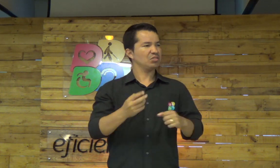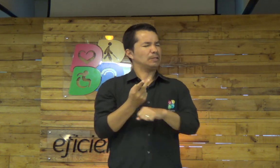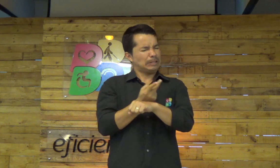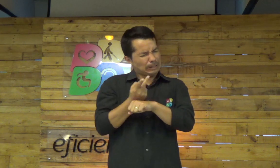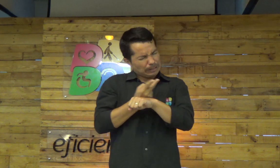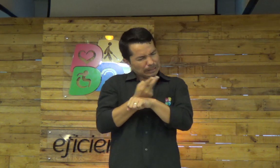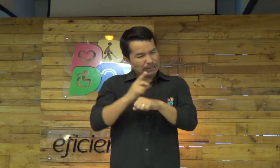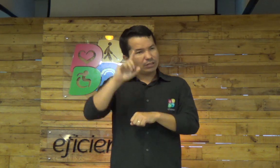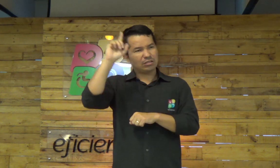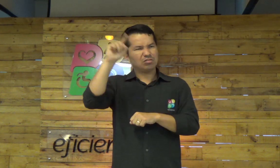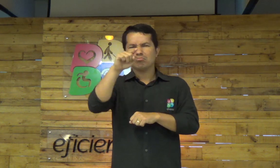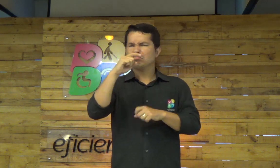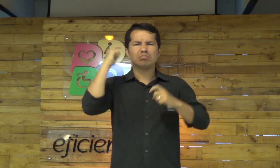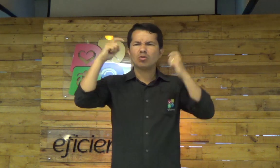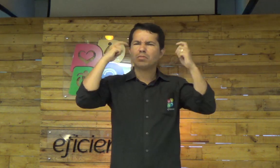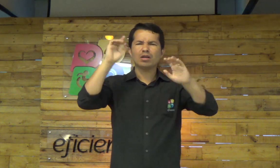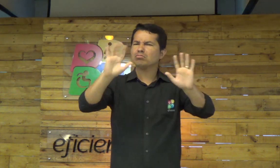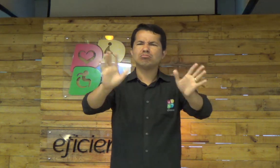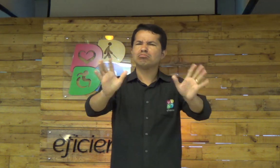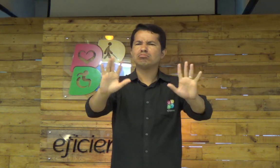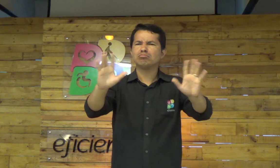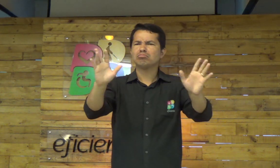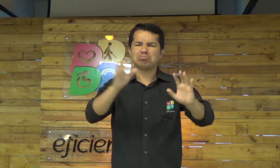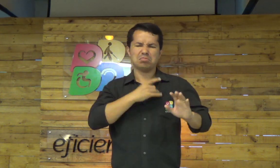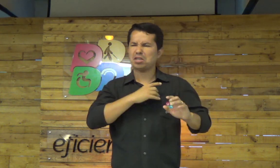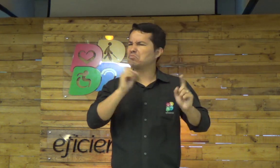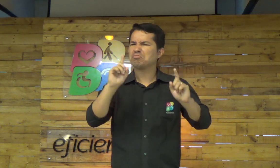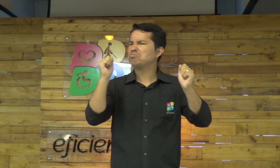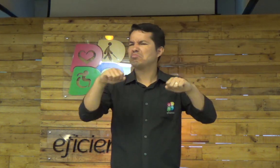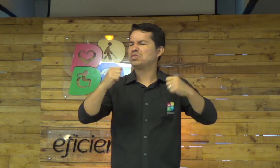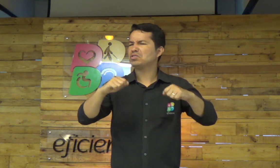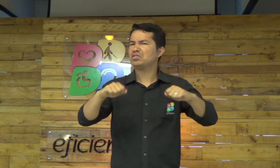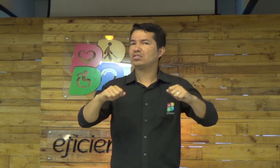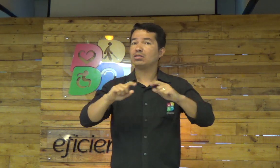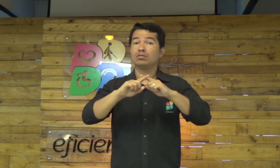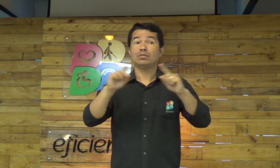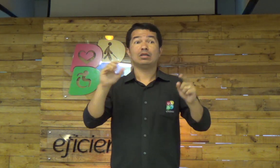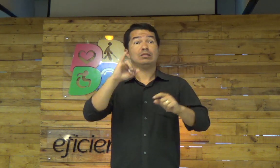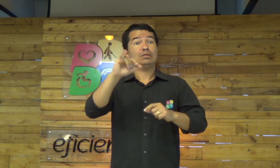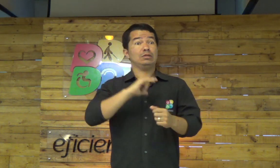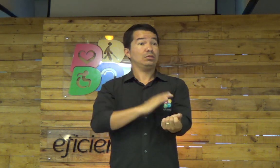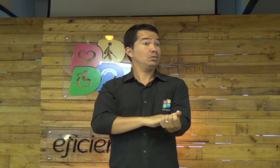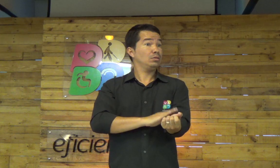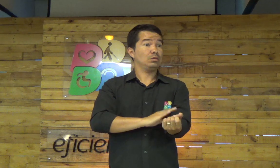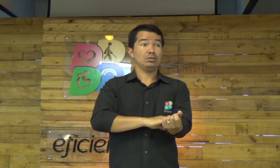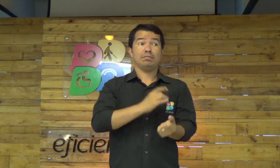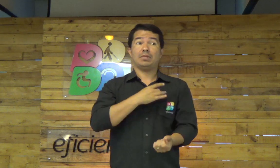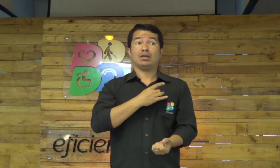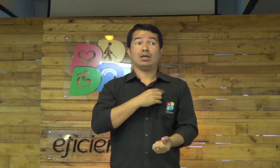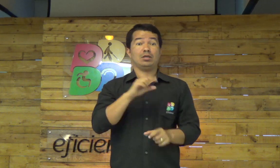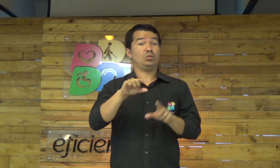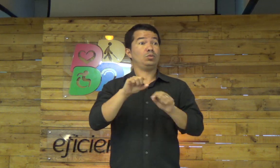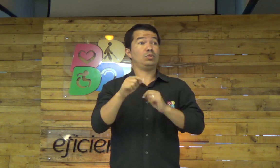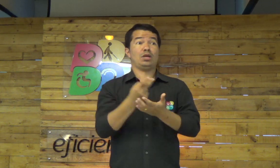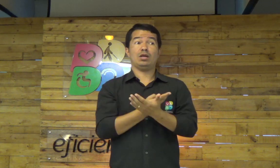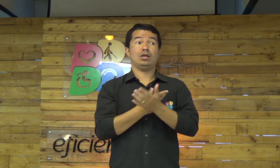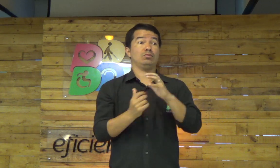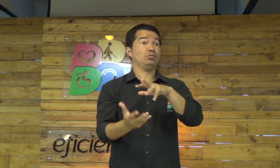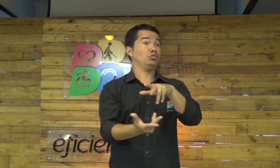se você não ficar limpo diante de Deus, não precisa ficar com medo, preocupado. Se você tem